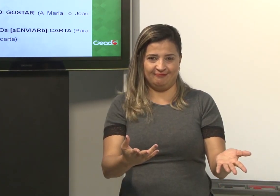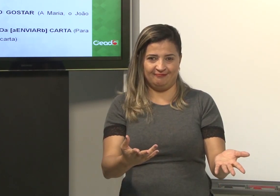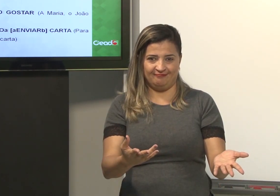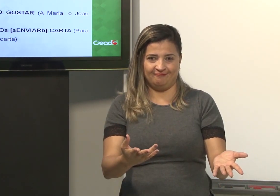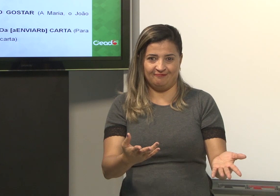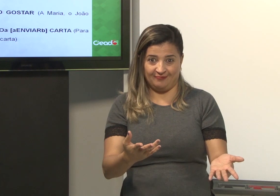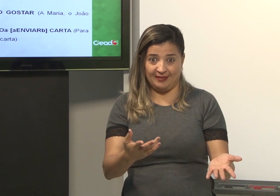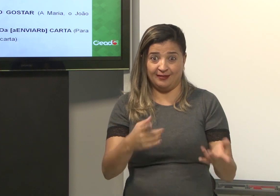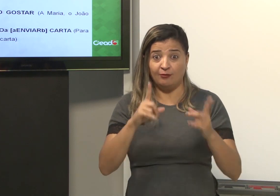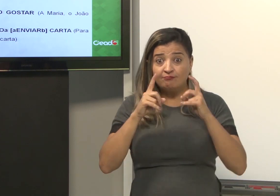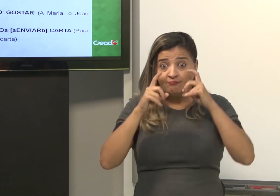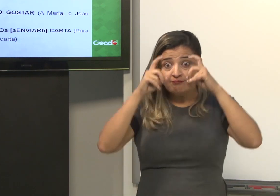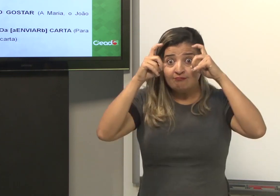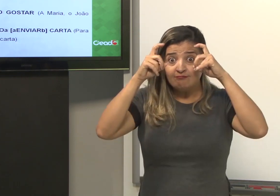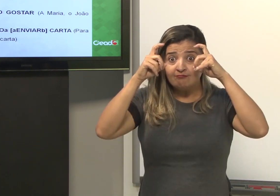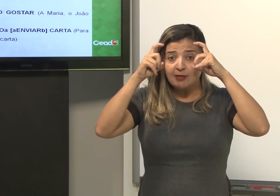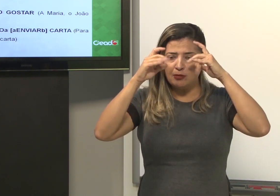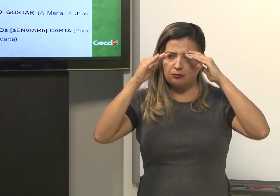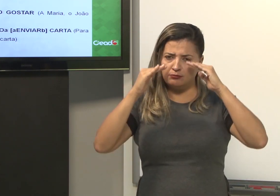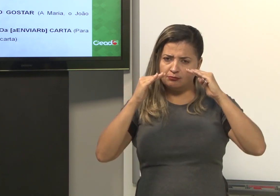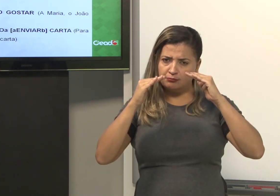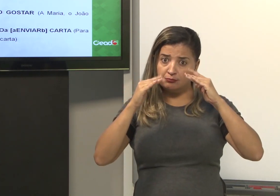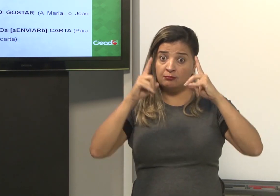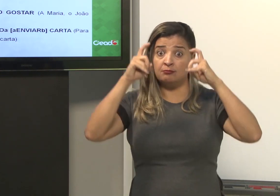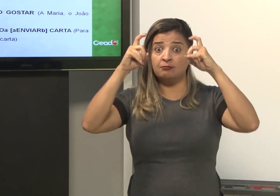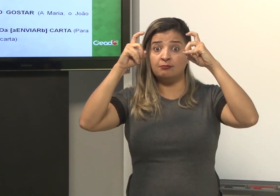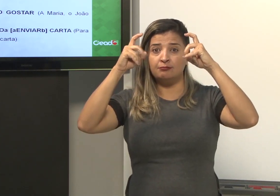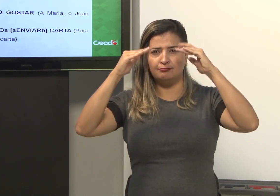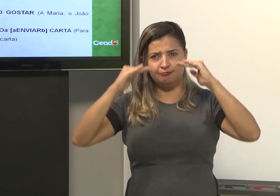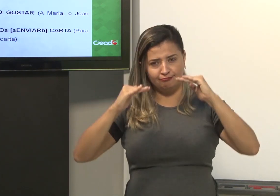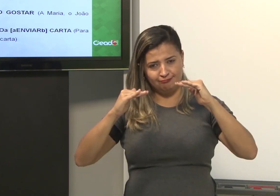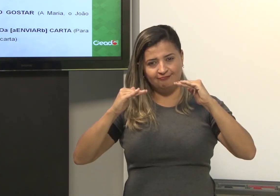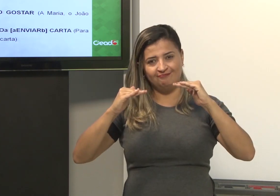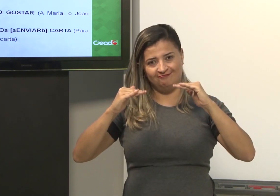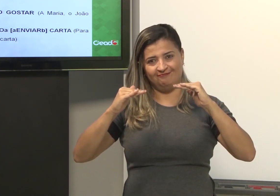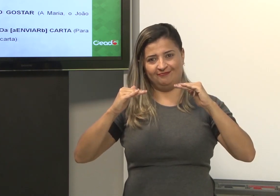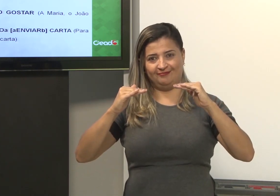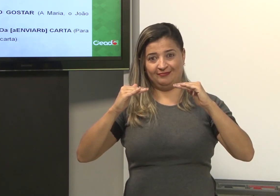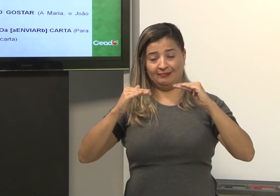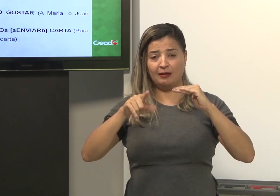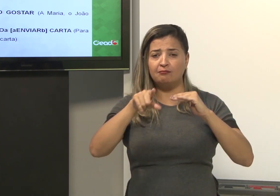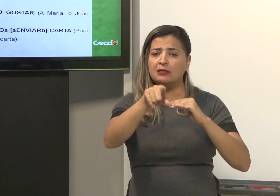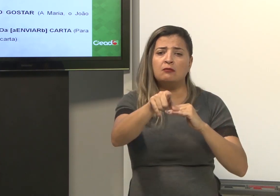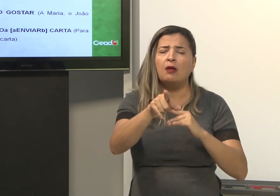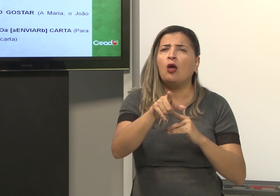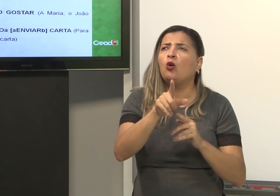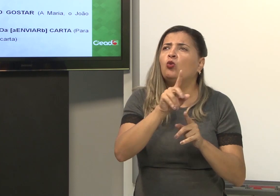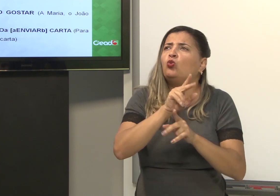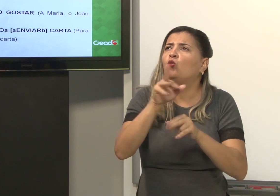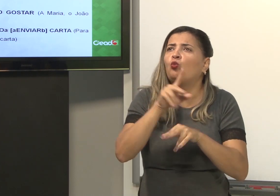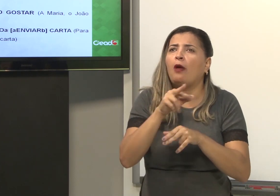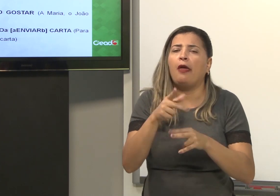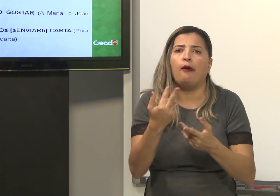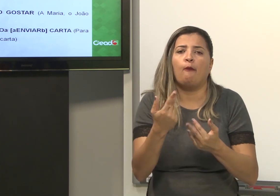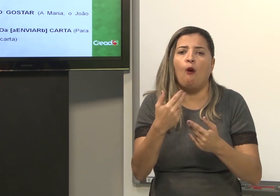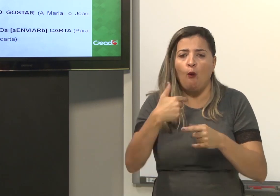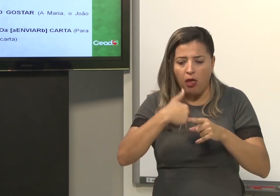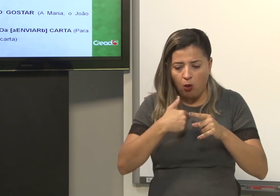Maria. Então, tendo a expressão, as sobrancelhas erguidas, abaixadas. Fica mais claro. Então,